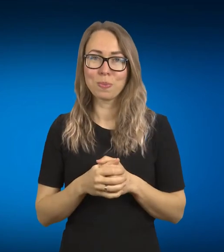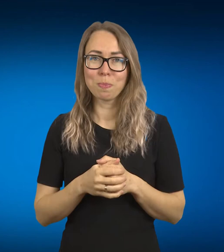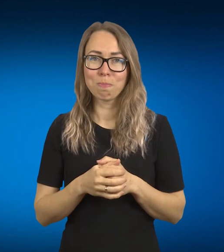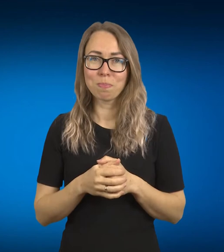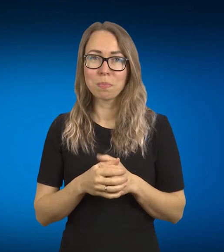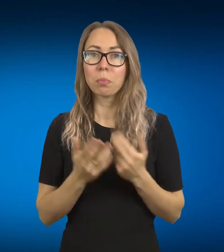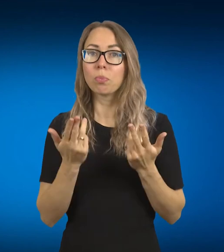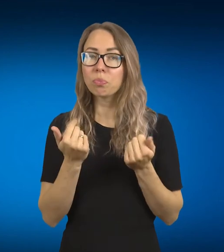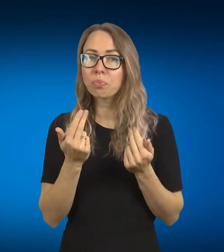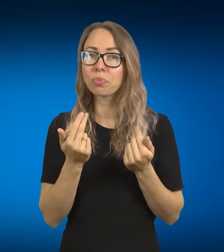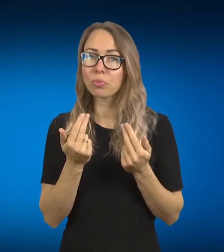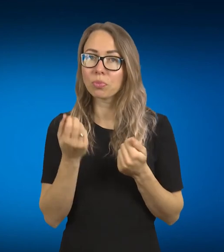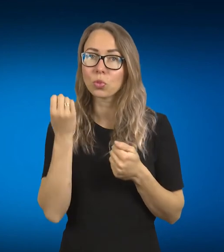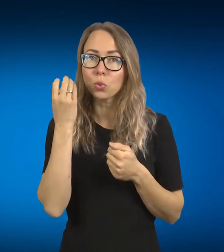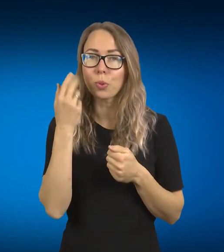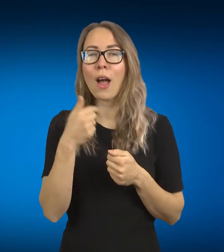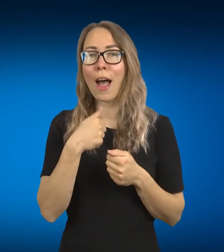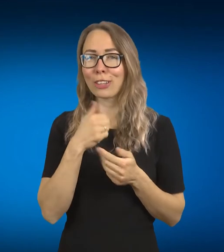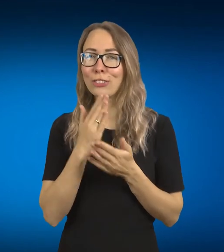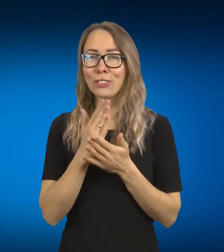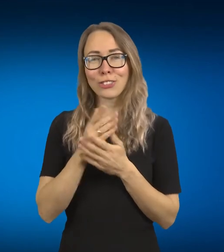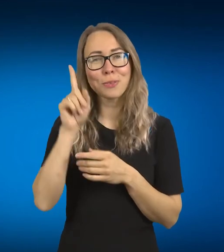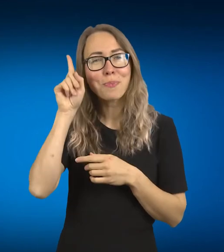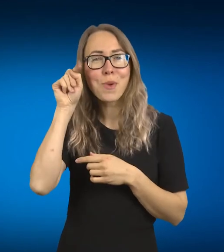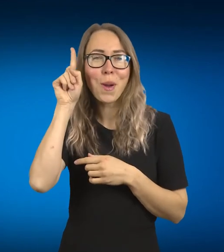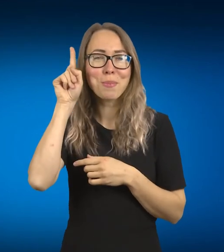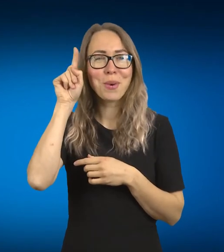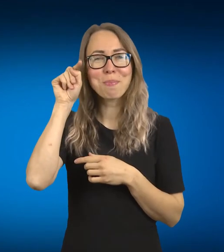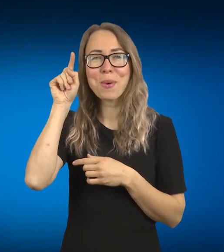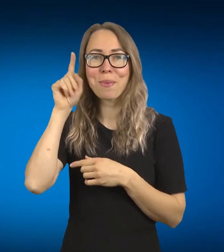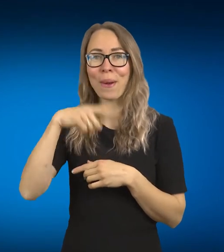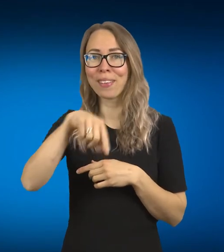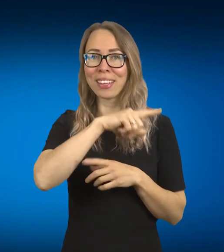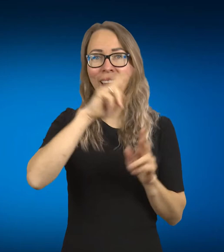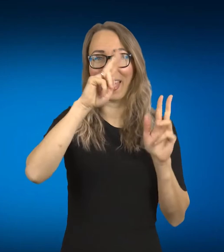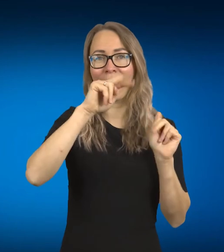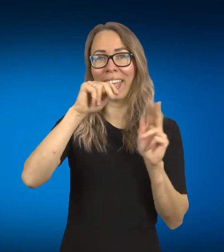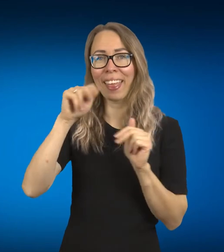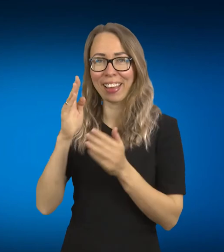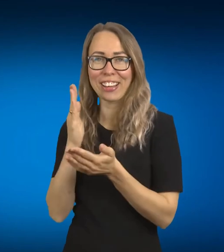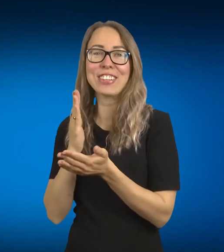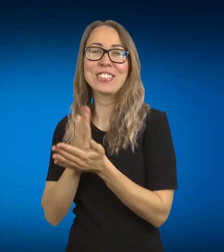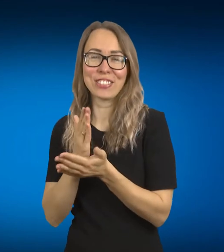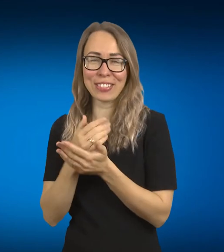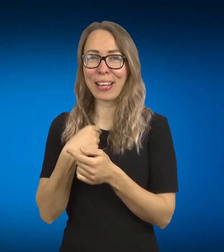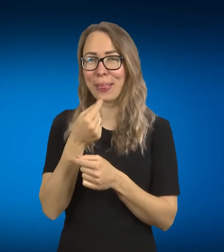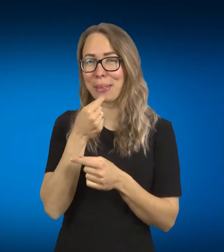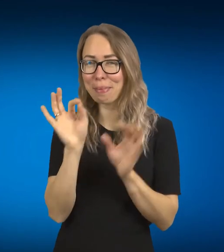negu didžioji dalis turbūt sėdinčių prie ekranų, tai aš truputį gal netgi paprovokuosiu, žinai. Tai aš jau ir